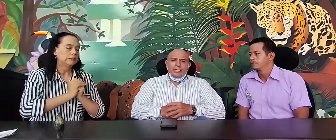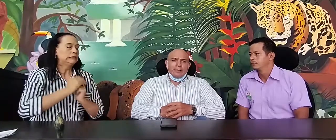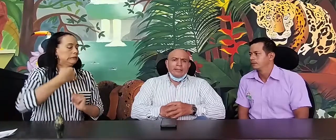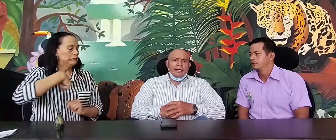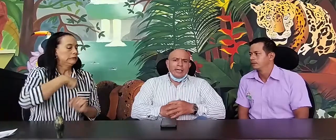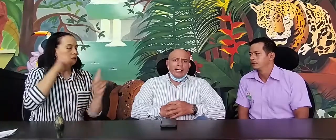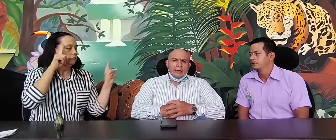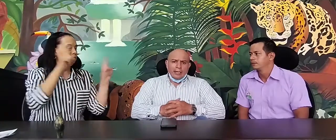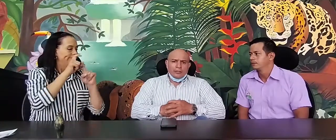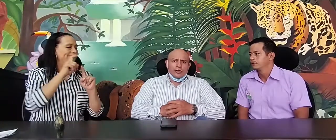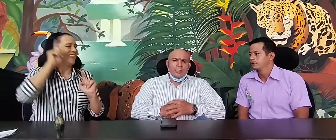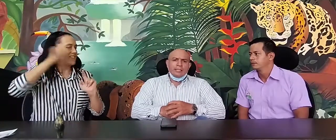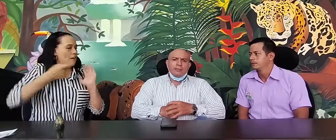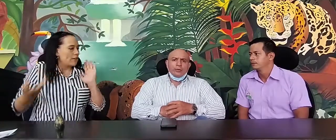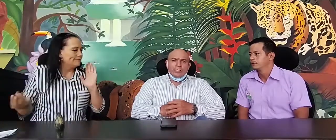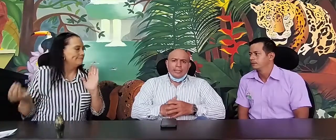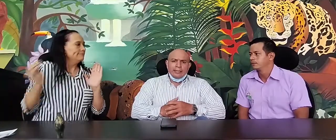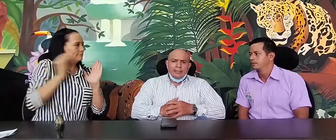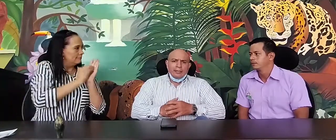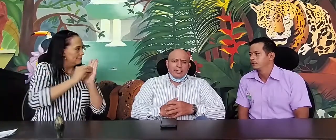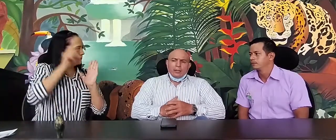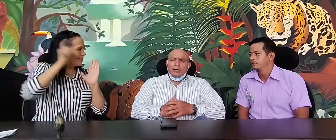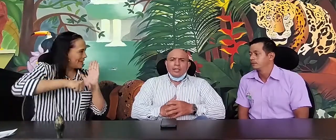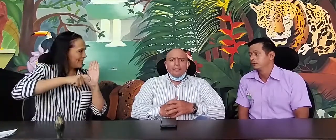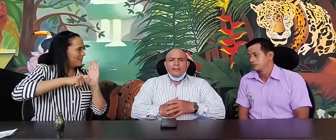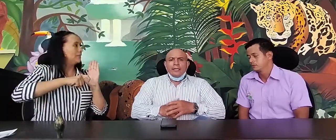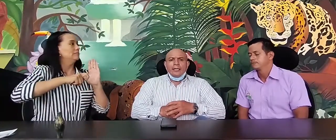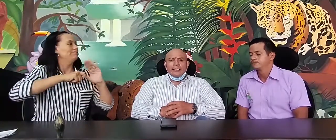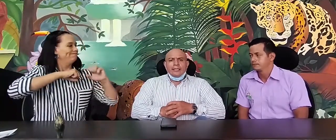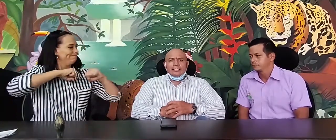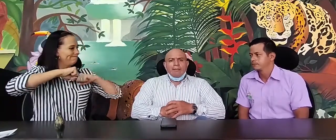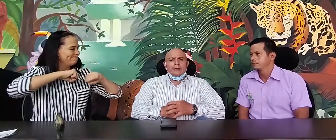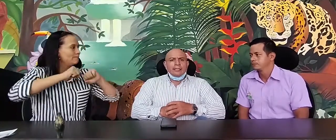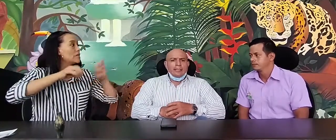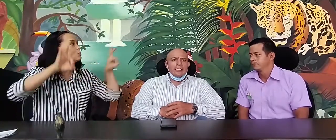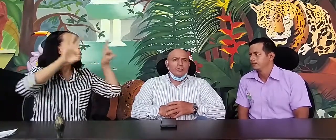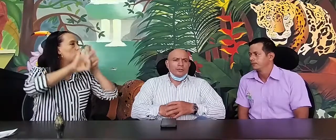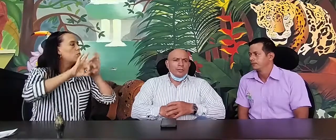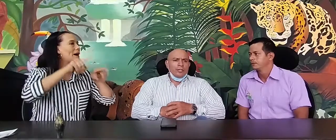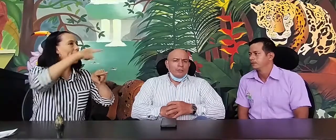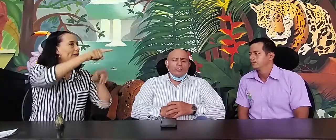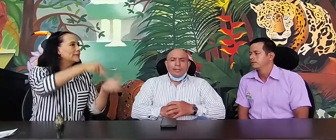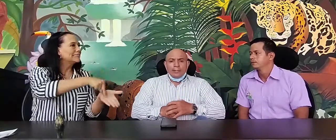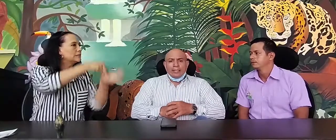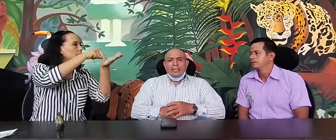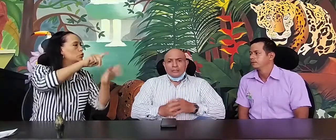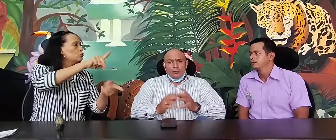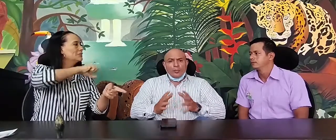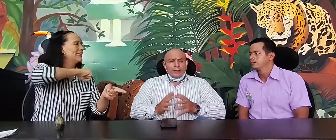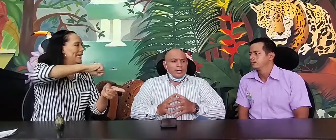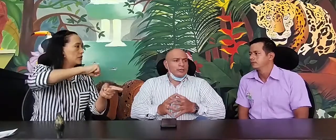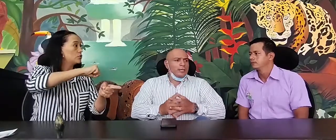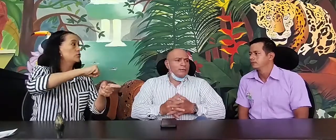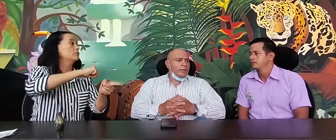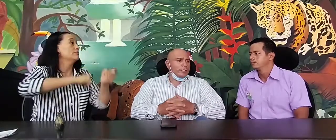deben de quedar acciones importantes con el fin de restablecer derechos fundamentales como el derecho a la información